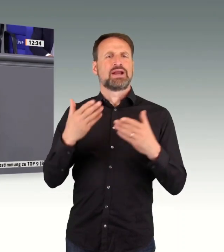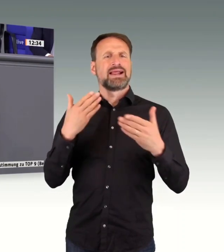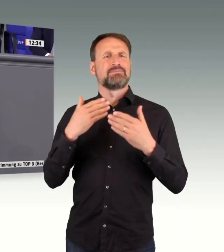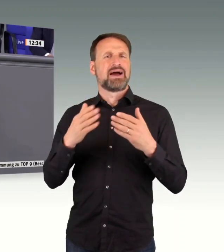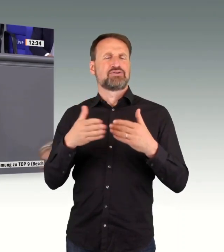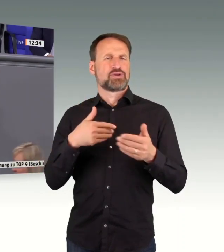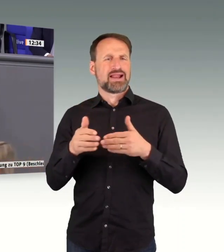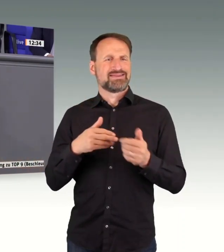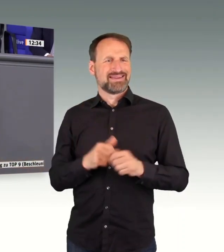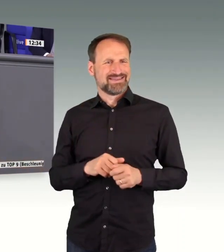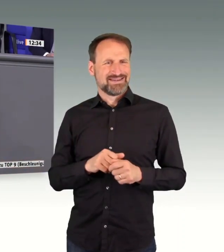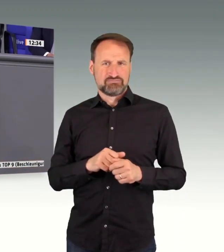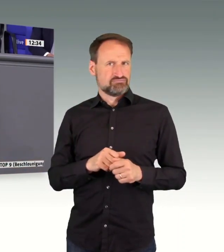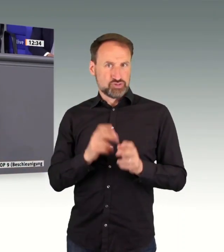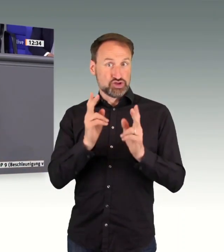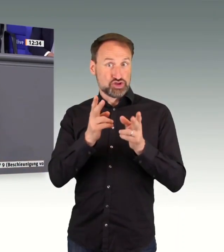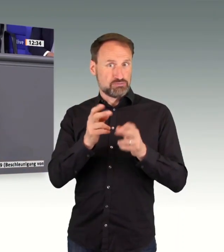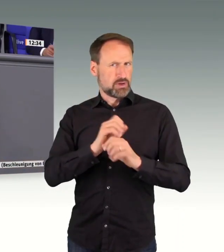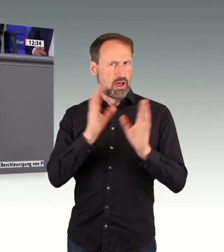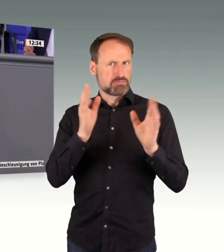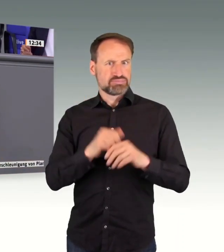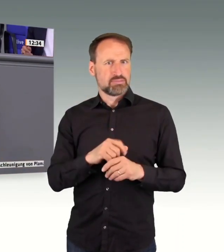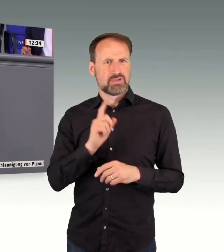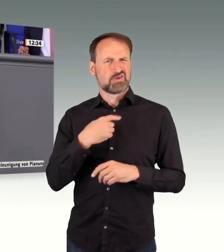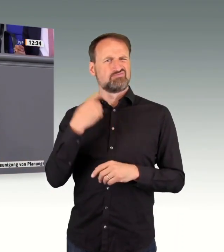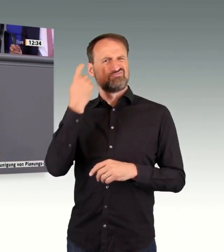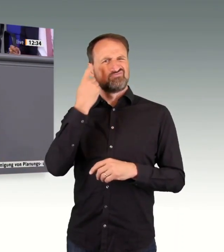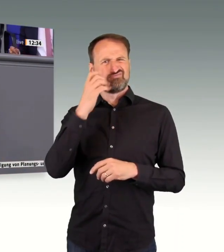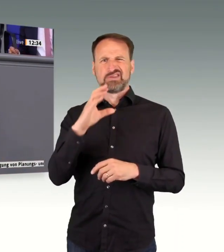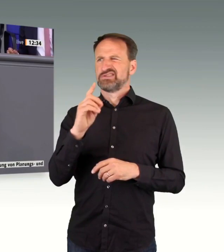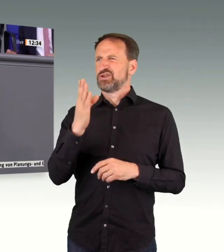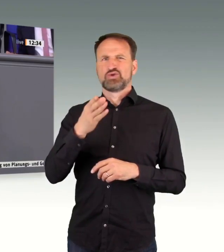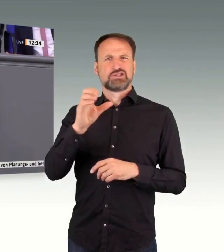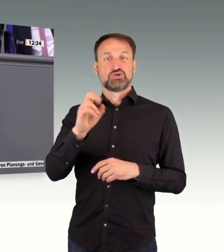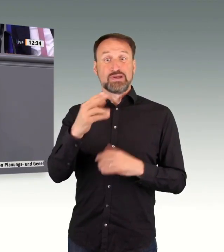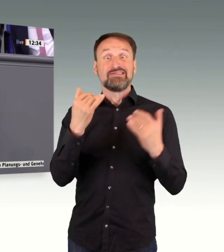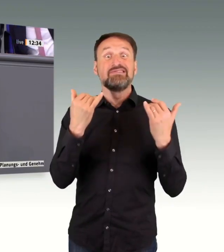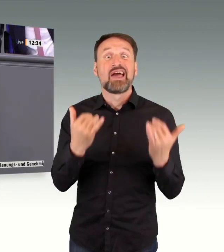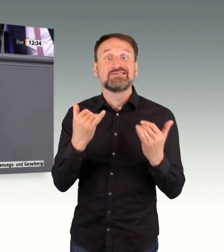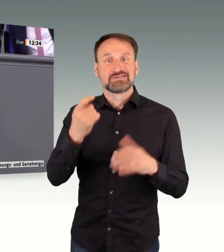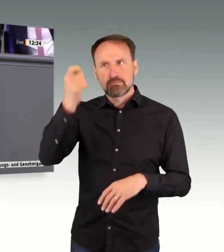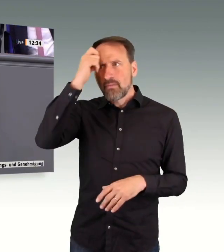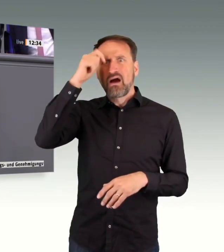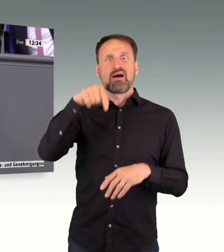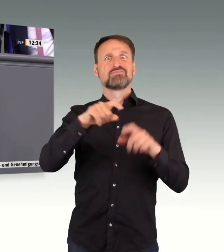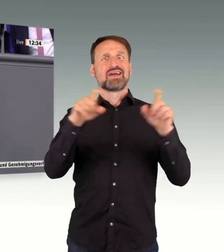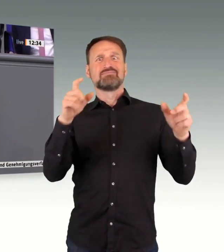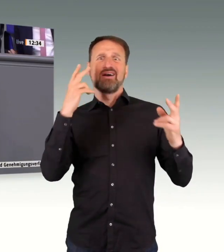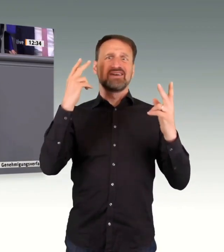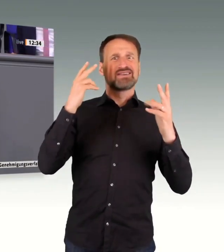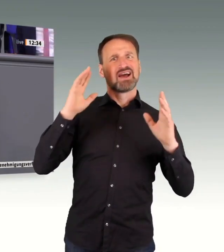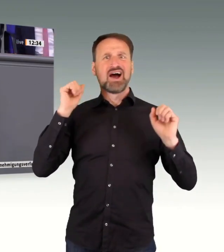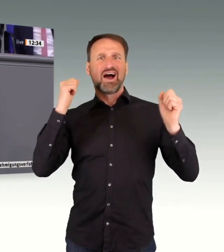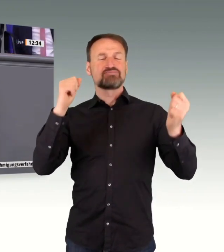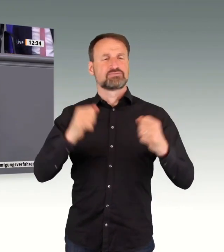mich irritiert, dass die CDU und CSU diese Themen erst jetzt für sich entdeckt hat. Den Regierungsparteien ist die Wichtigkeit